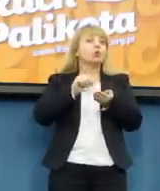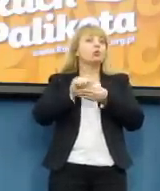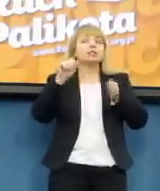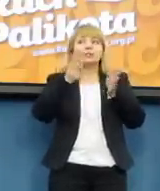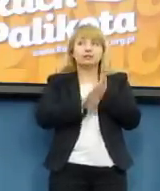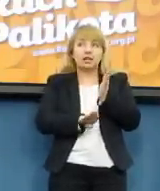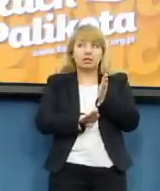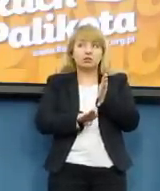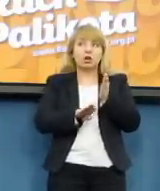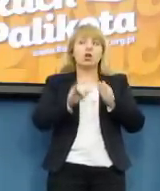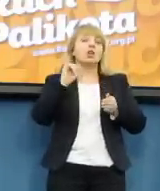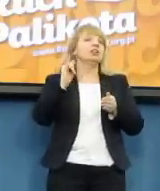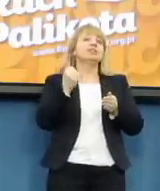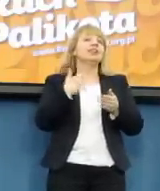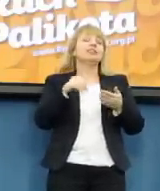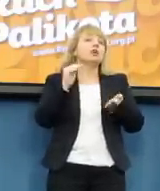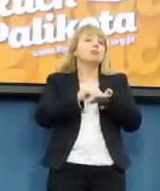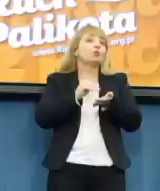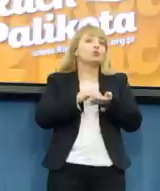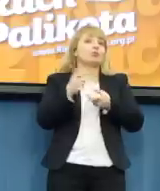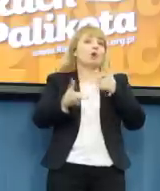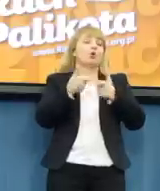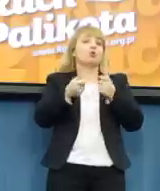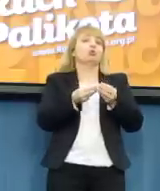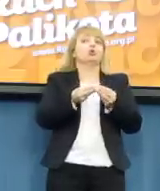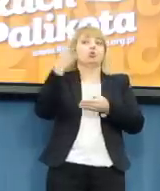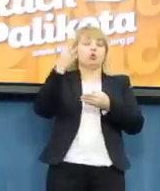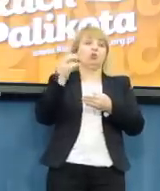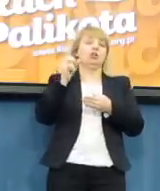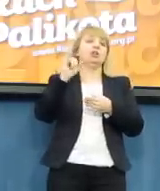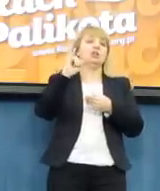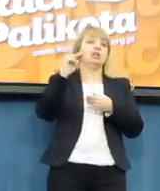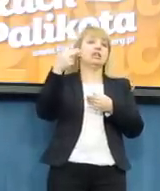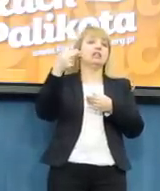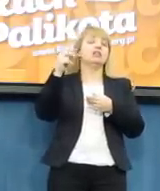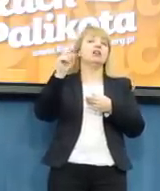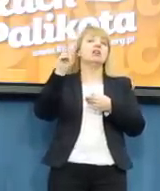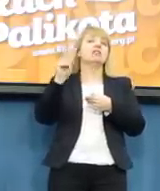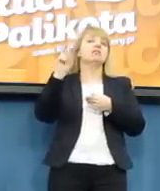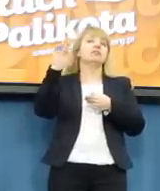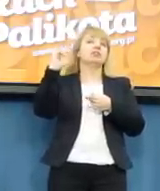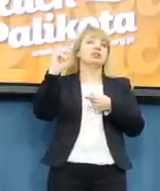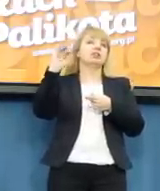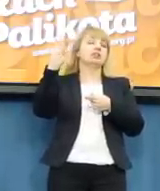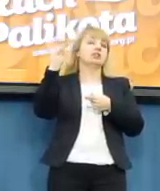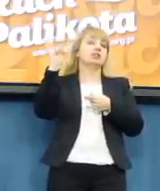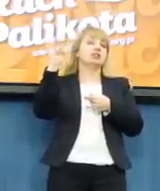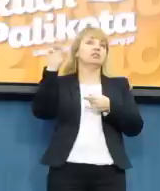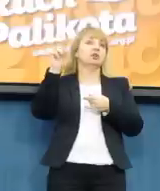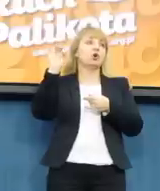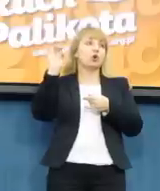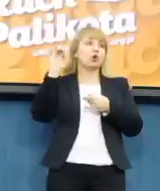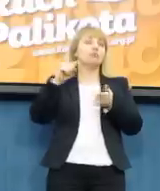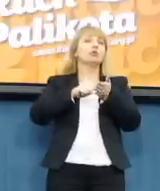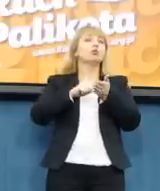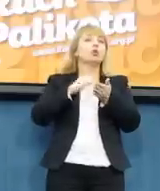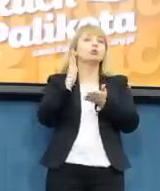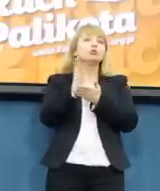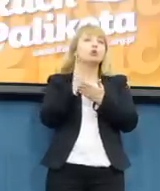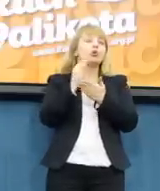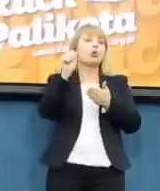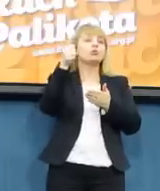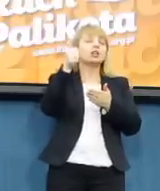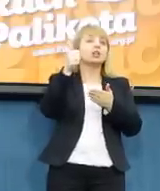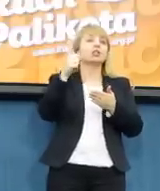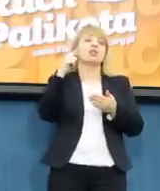odwoływać do tej droższej, drugiej metody. Metoda in vitro to jest metoda, która dotyczy w zasadzie 1-2% par